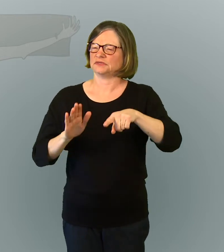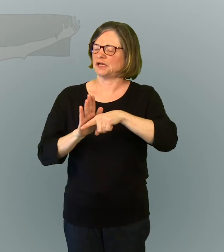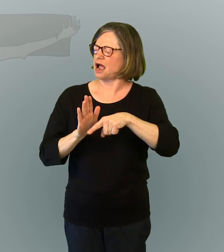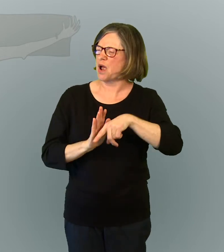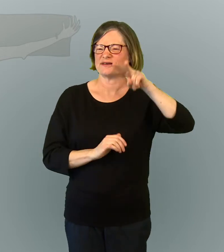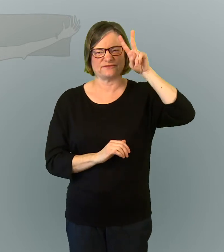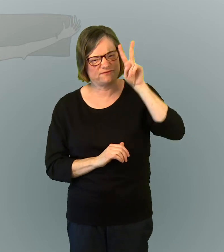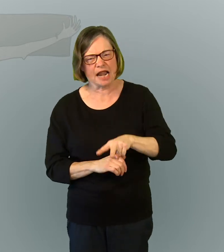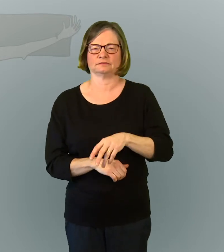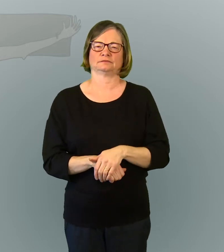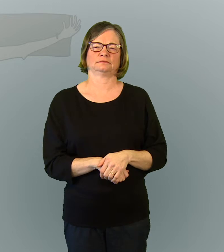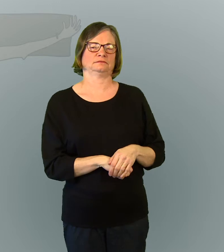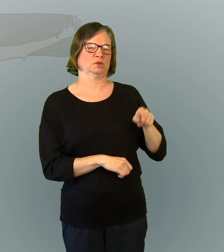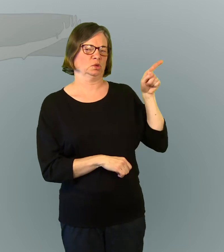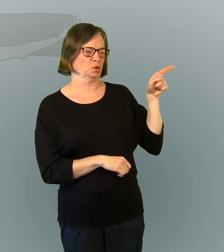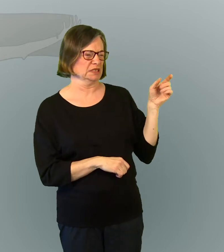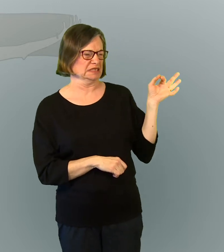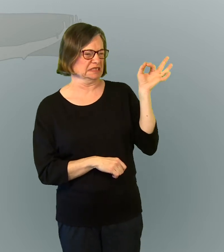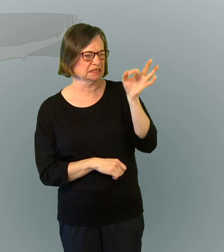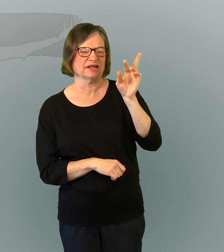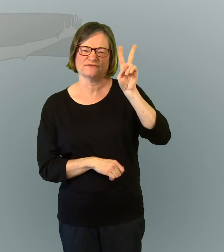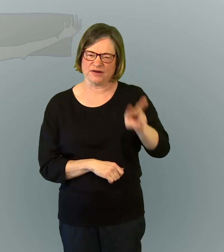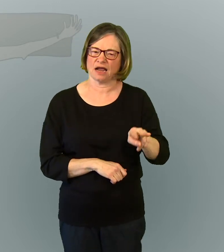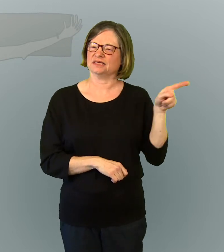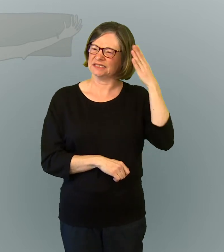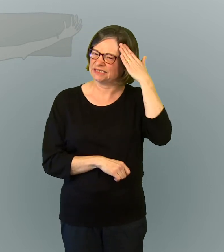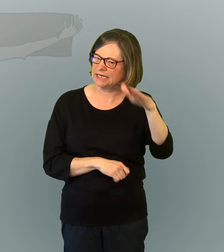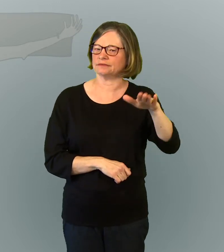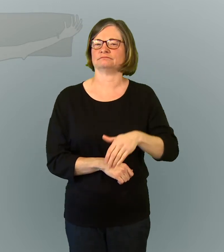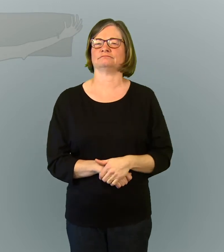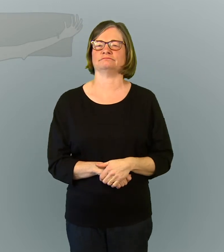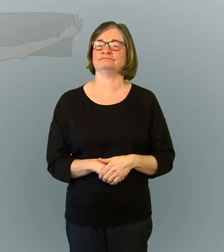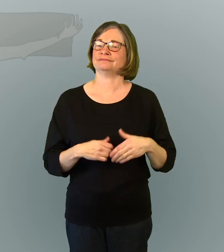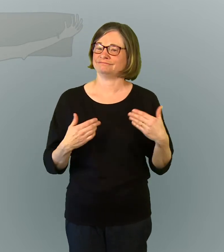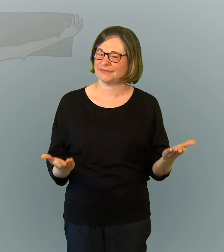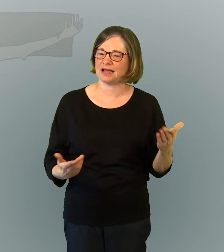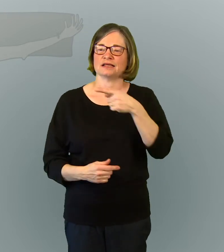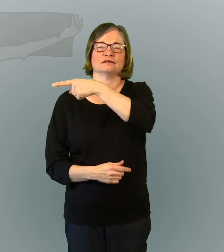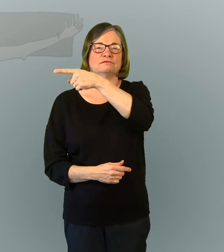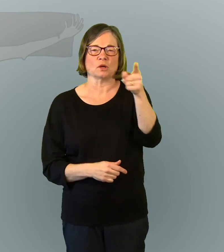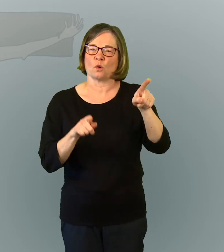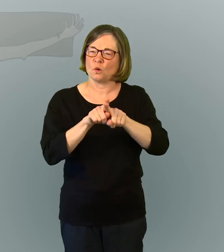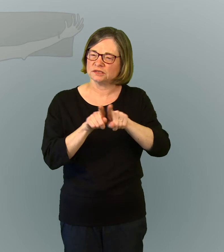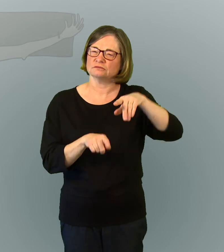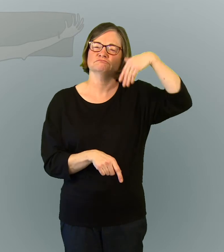Celui-là sait qu'il dit la vérité. De cette façon, vous aussi vous pourrez croire.